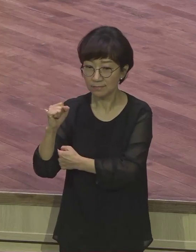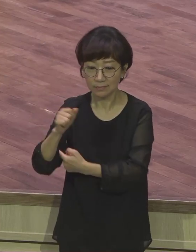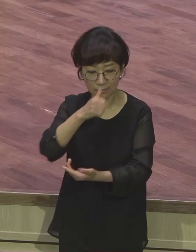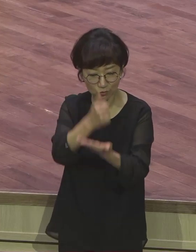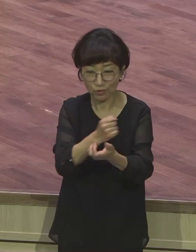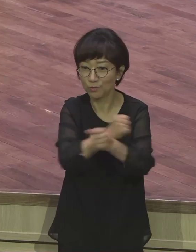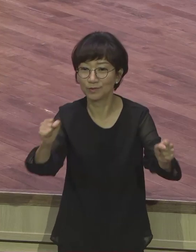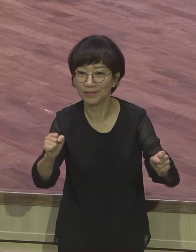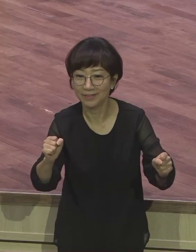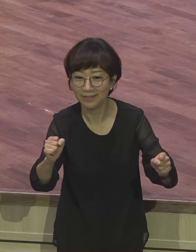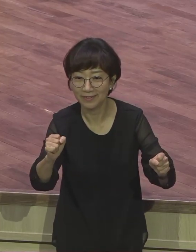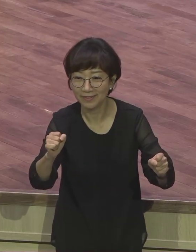하면 끝나는 거예요.